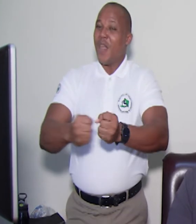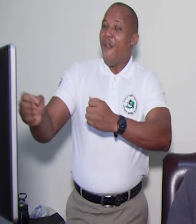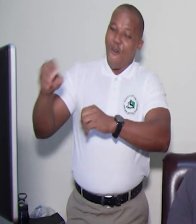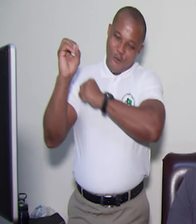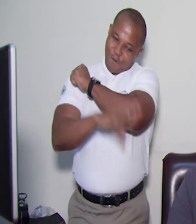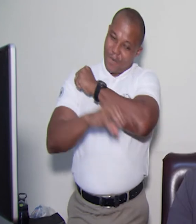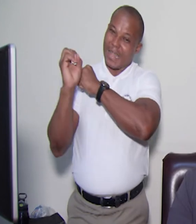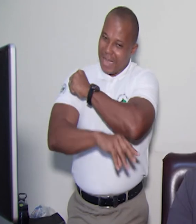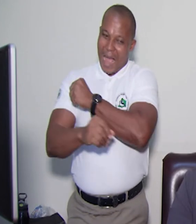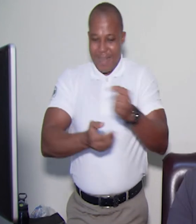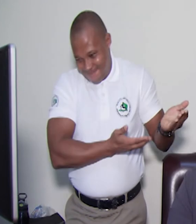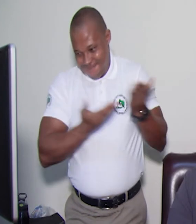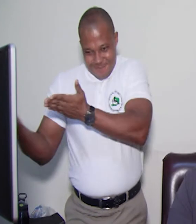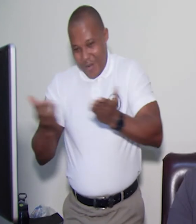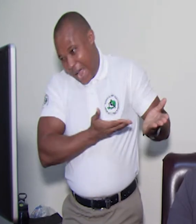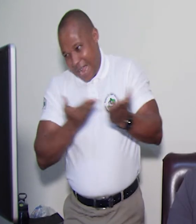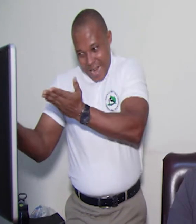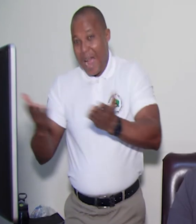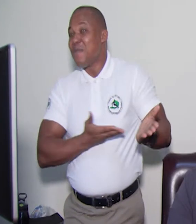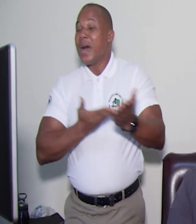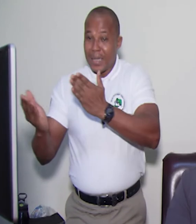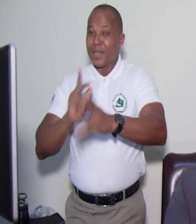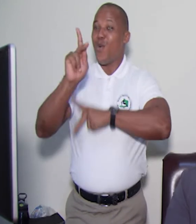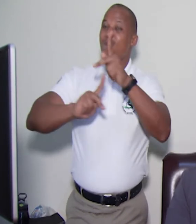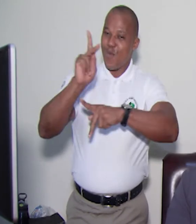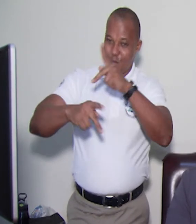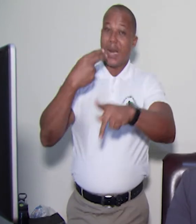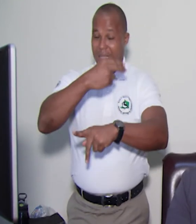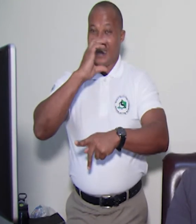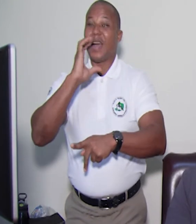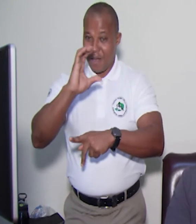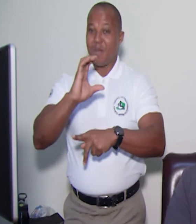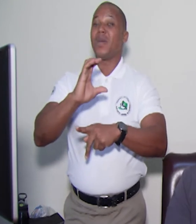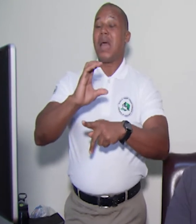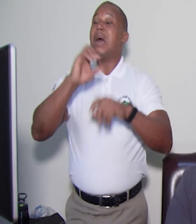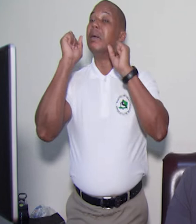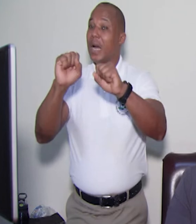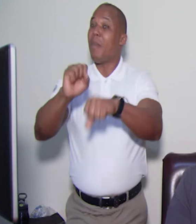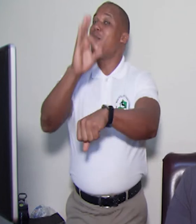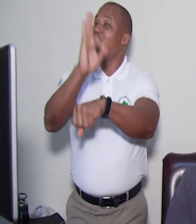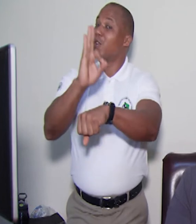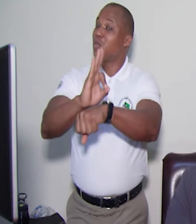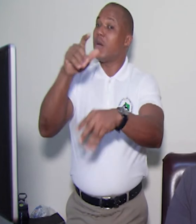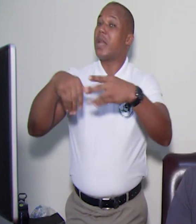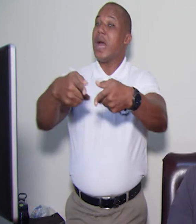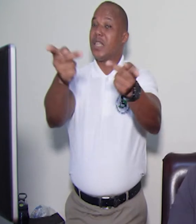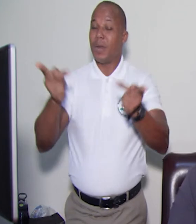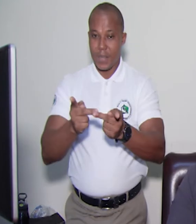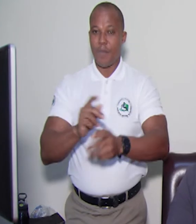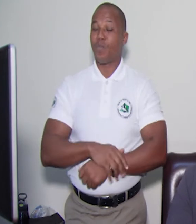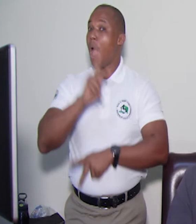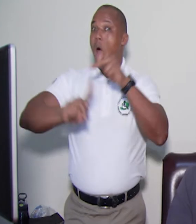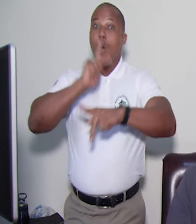netroyaj pou te facilite moun yo kan menm fonksyonne nan espas la, menm l'ol pa apoprye. E pou tout moun ki di ke l'etat pa se